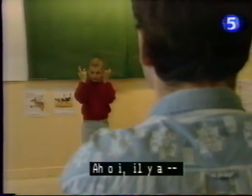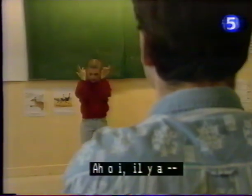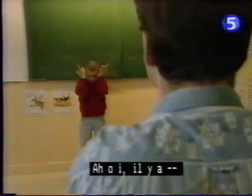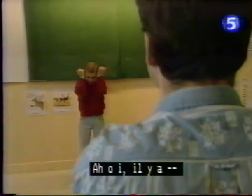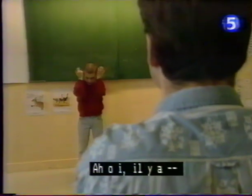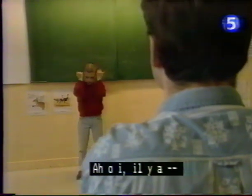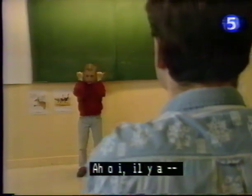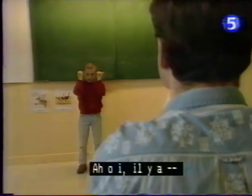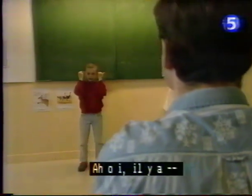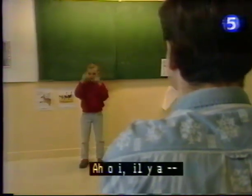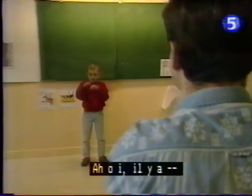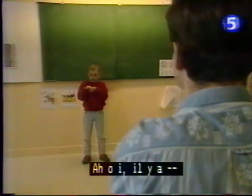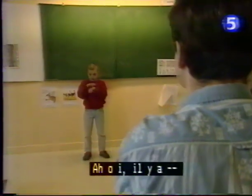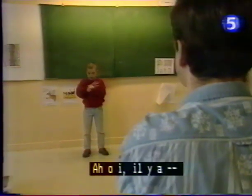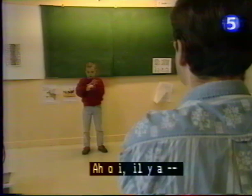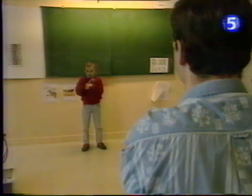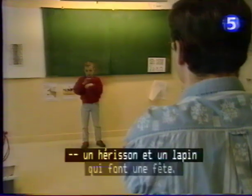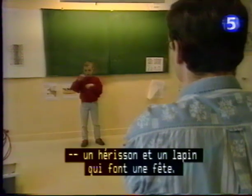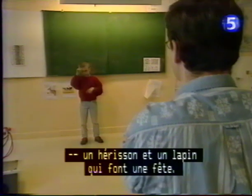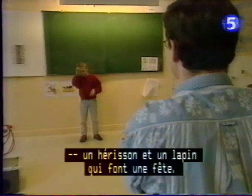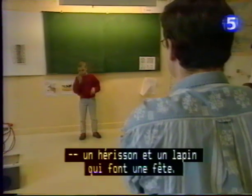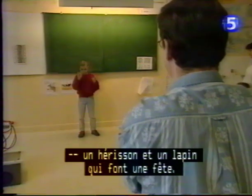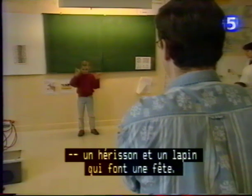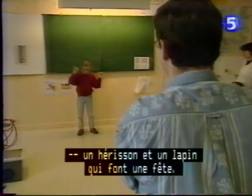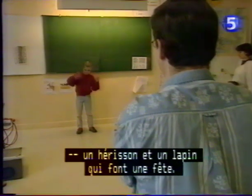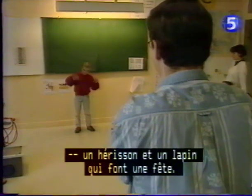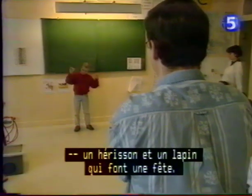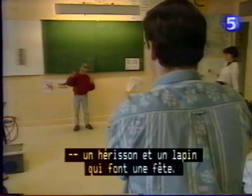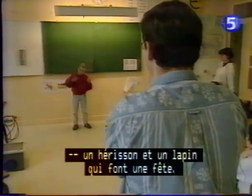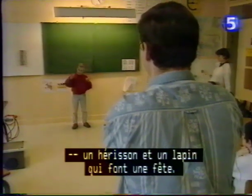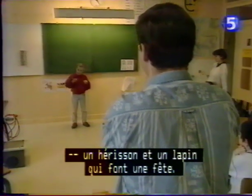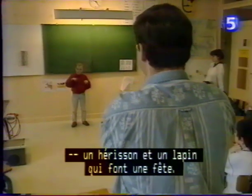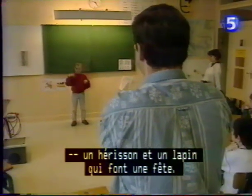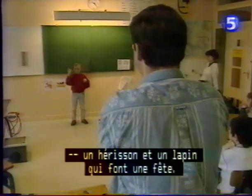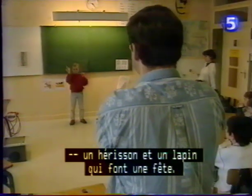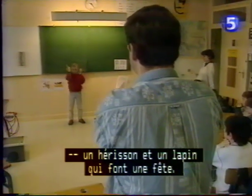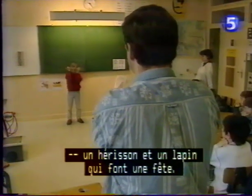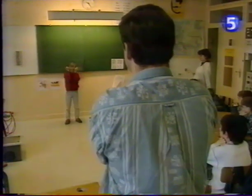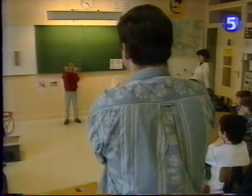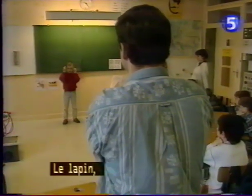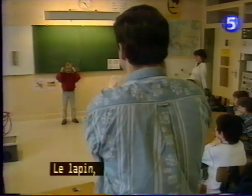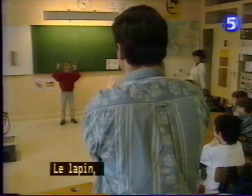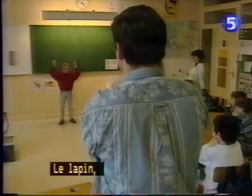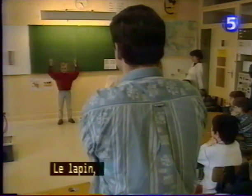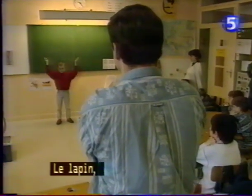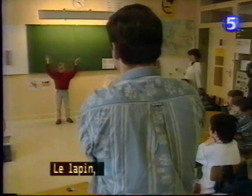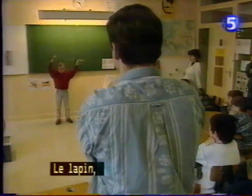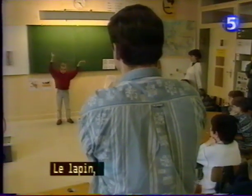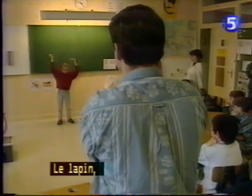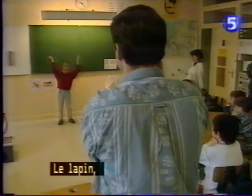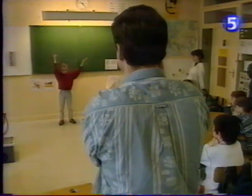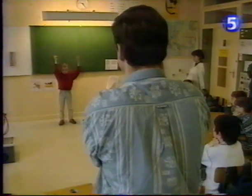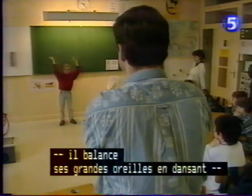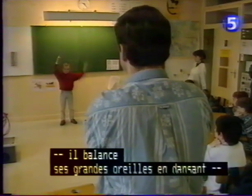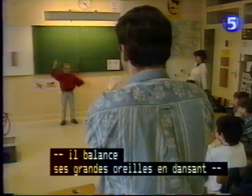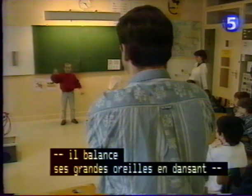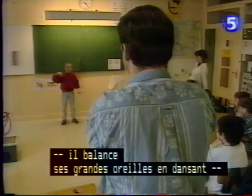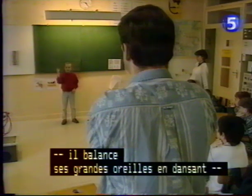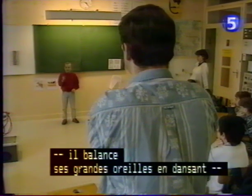ah oui, il y a un hérisson et un lapin qui font une fête. Le lapin, il balance ses